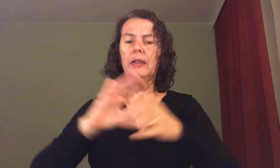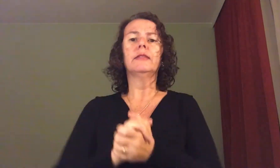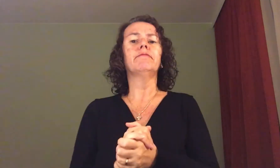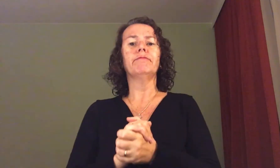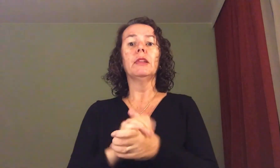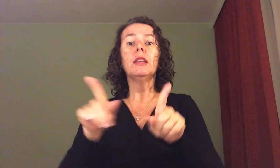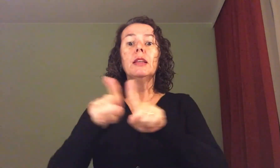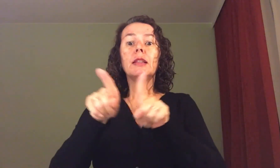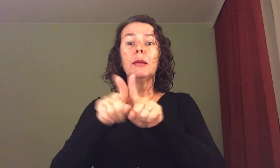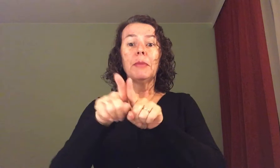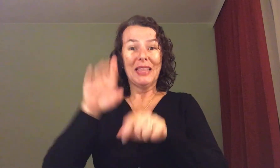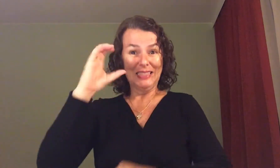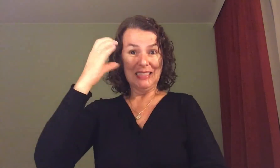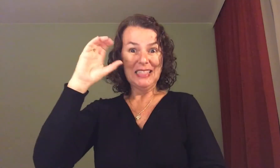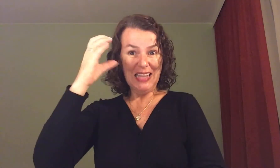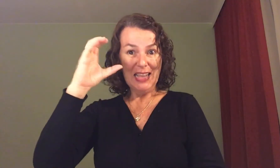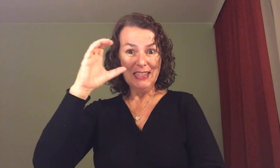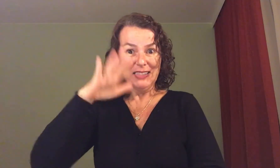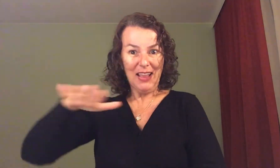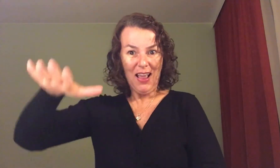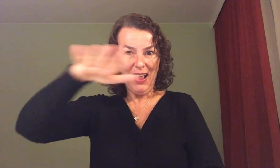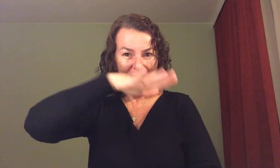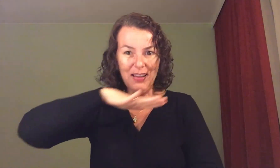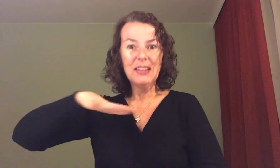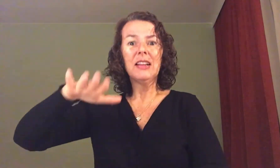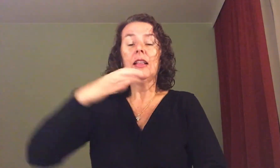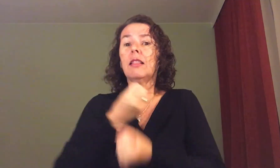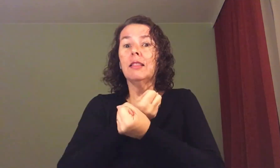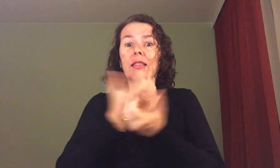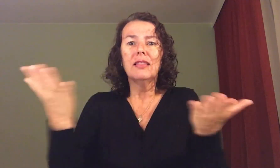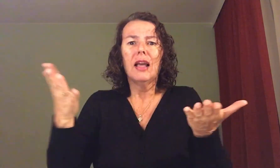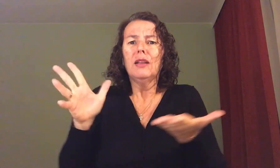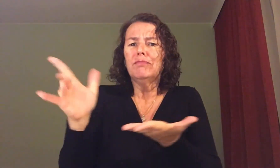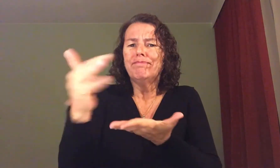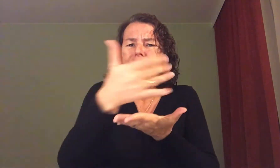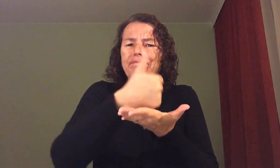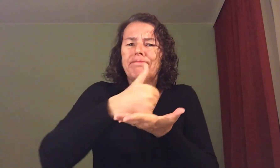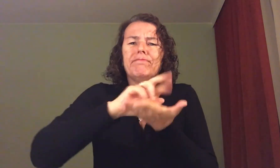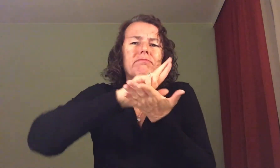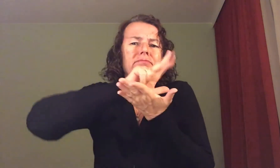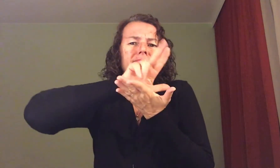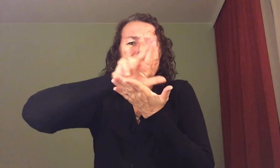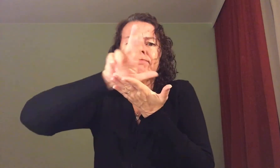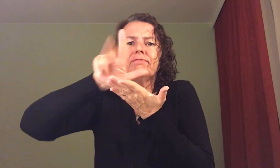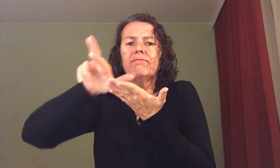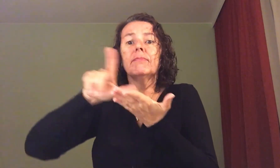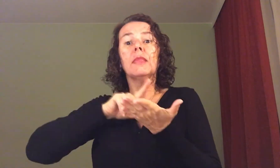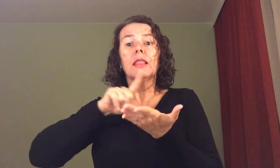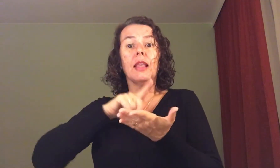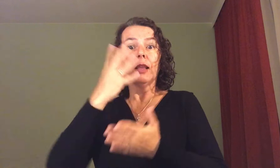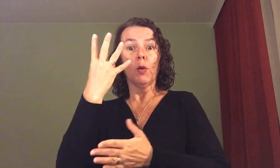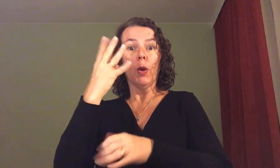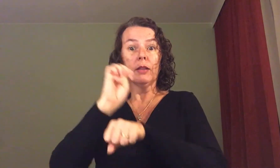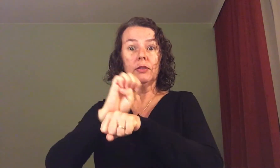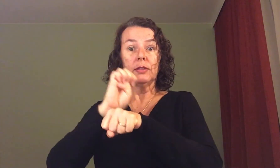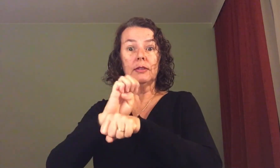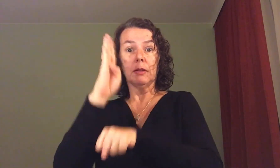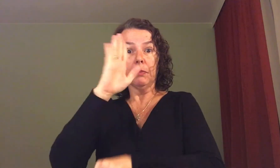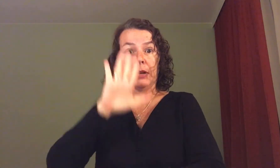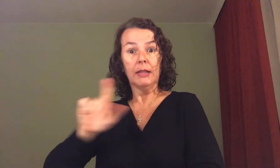disponibiliza uma vasta documentação da Libras com a amostragem de quatro estados brasileiros